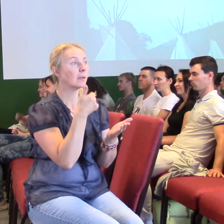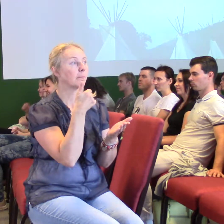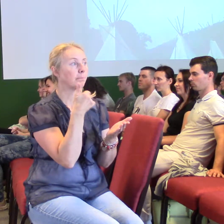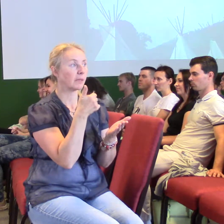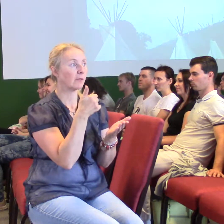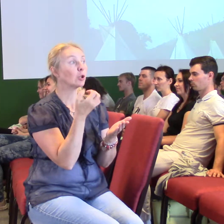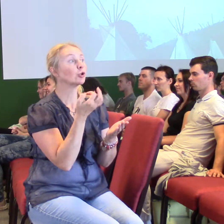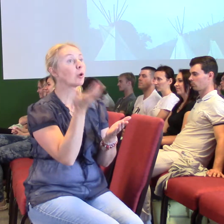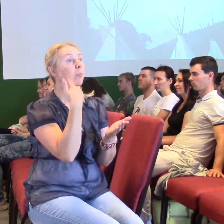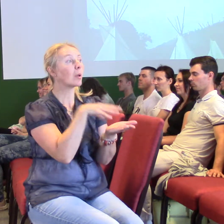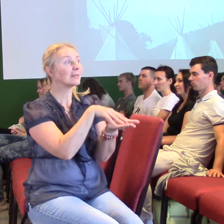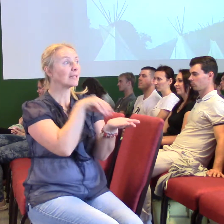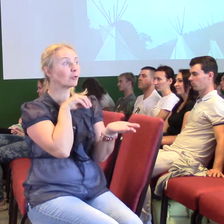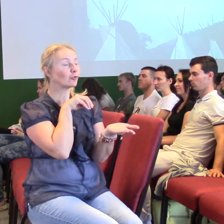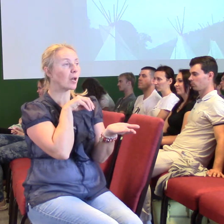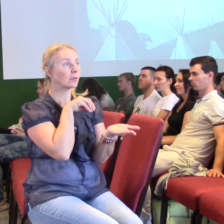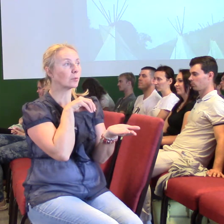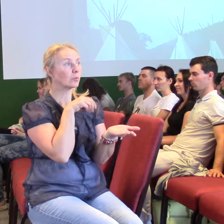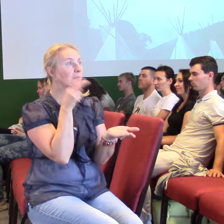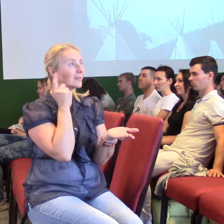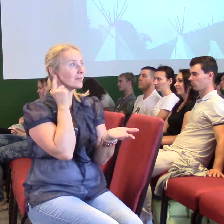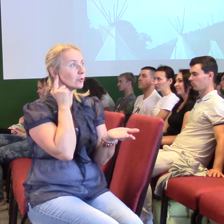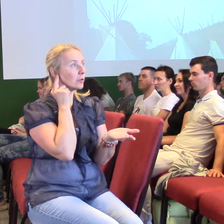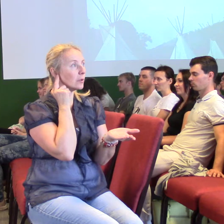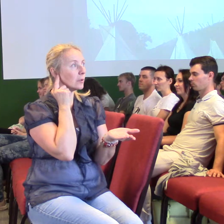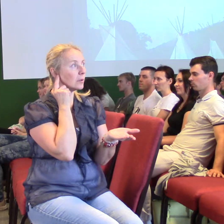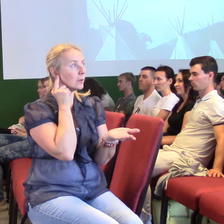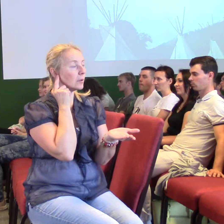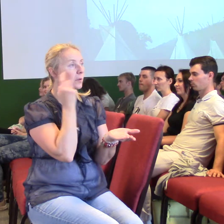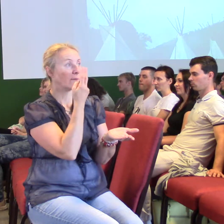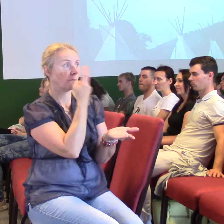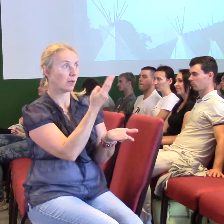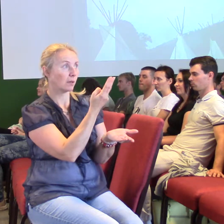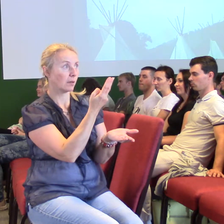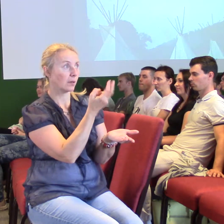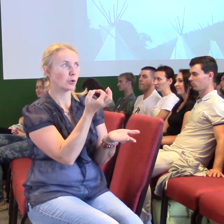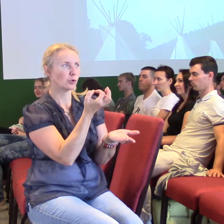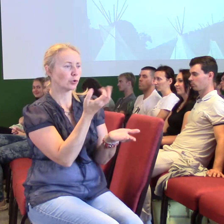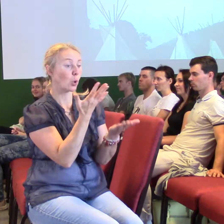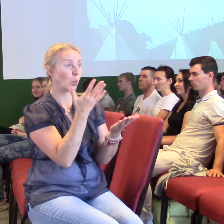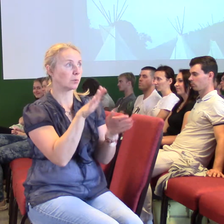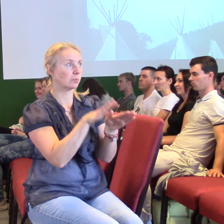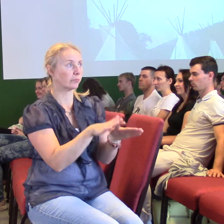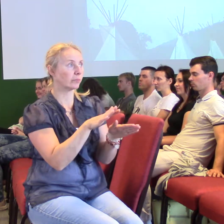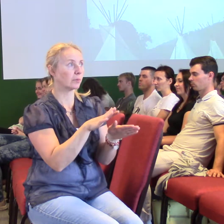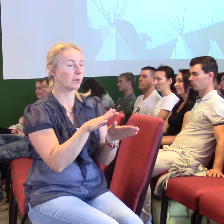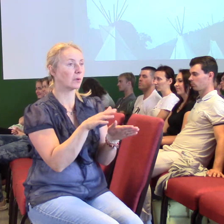počátku, což jsme slyšeli, což jsme na vlastní oči viděli, na což jsme hleděli a čeho se naše ruce dotýkali, to zvěstujeme. Slovo